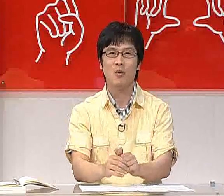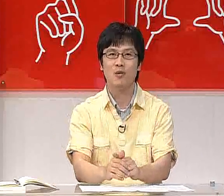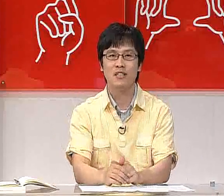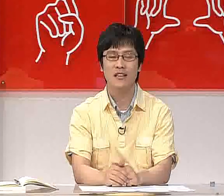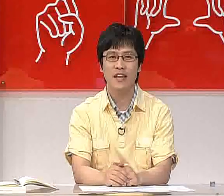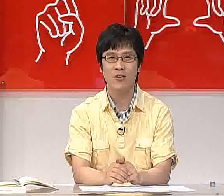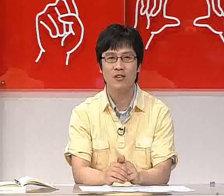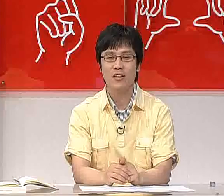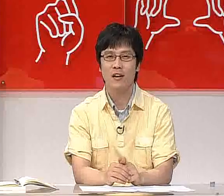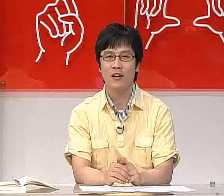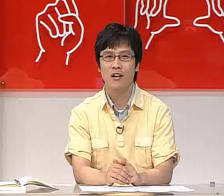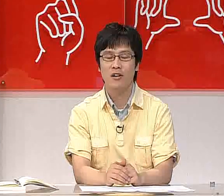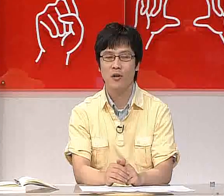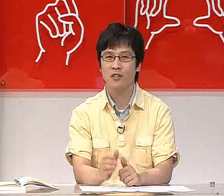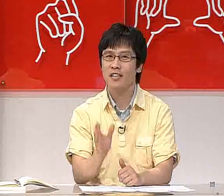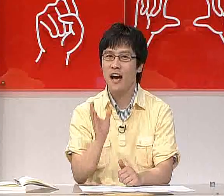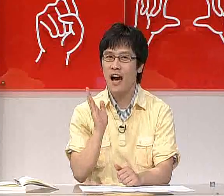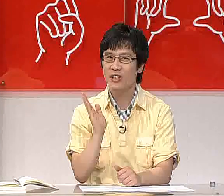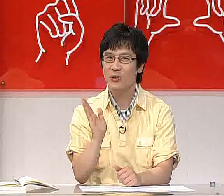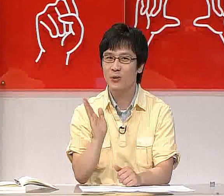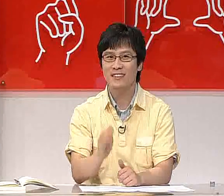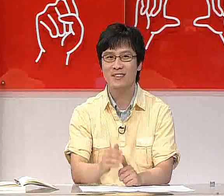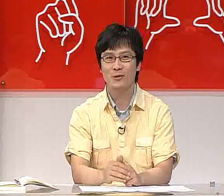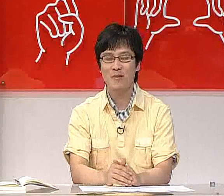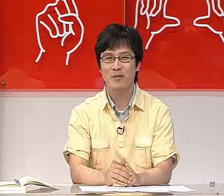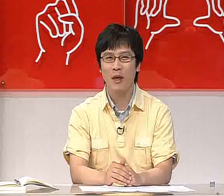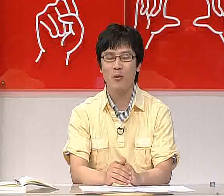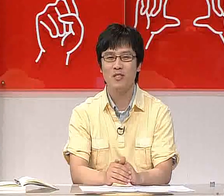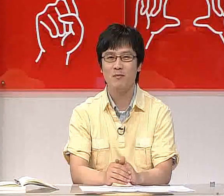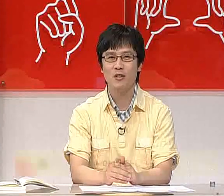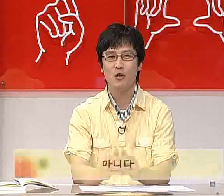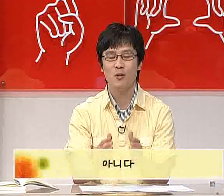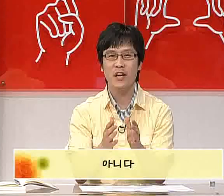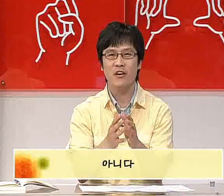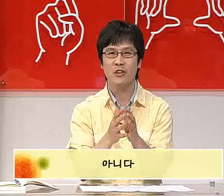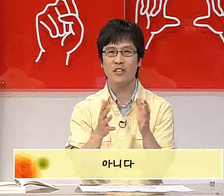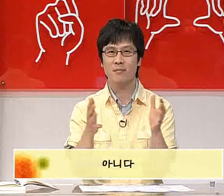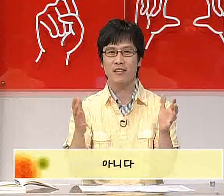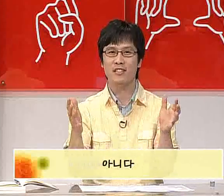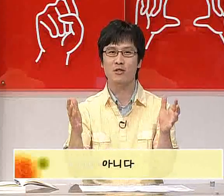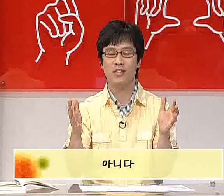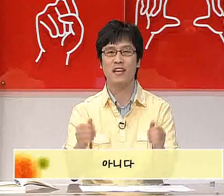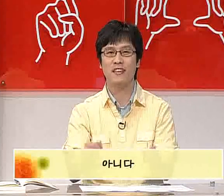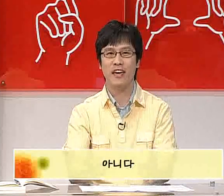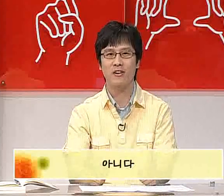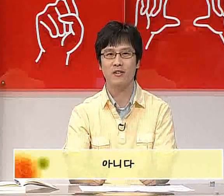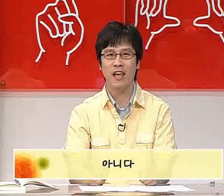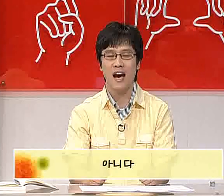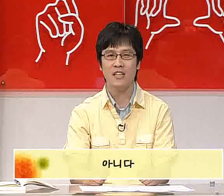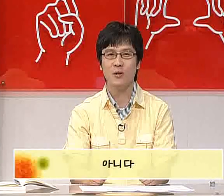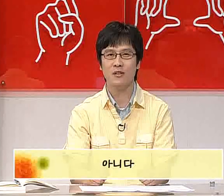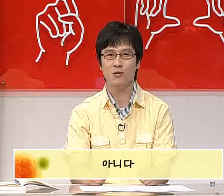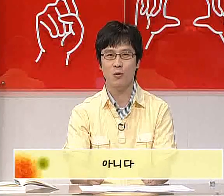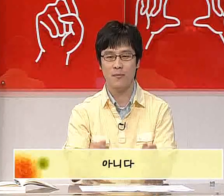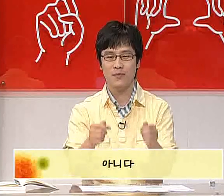배워보실 텐데요. 여기서는 아니요라는 수화만 배워보시면 쉽게 연결해서 만드실 수 있겠네요. 네, 아니요라는 수화.